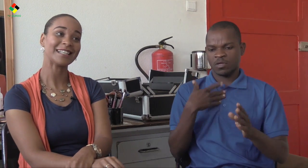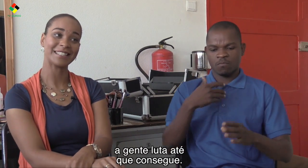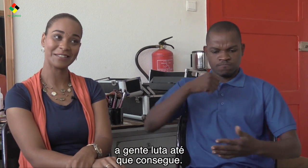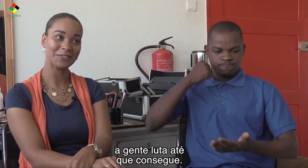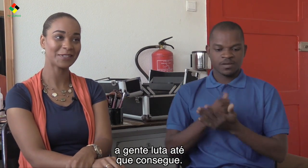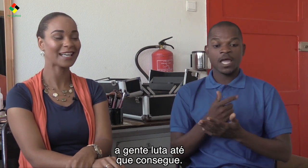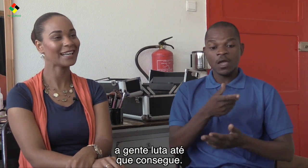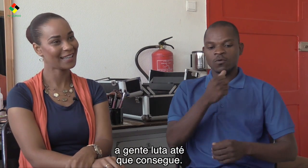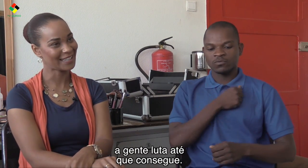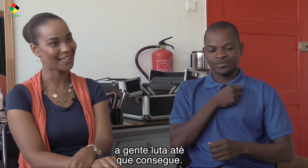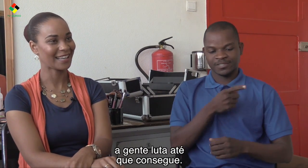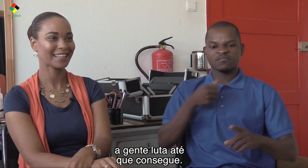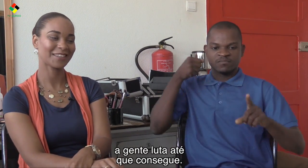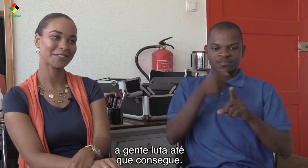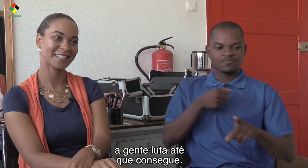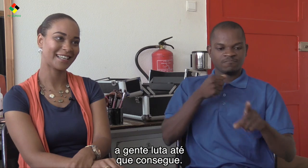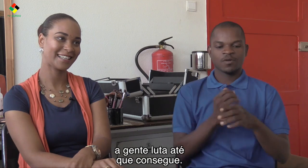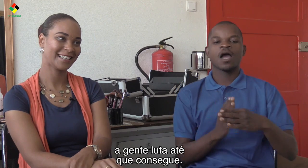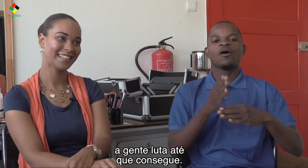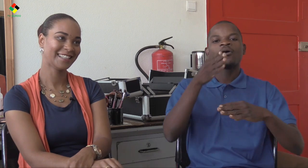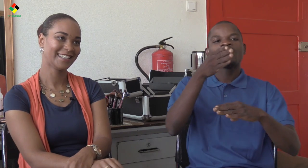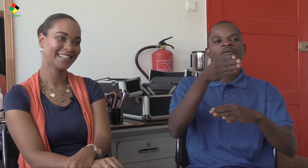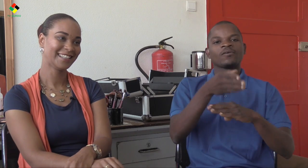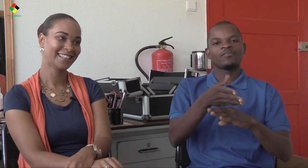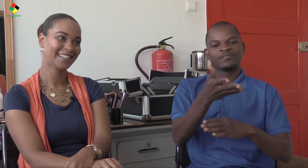coisa, a gente luta até que consegue.